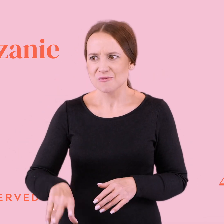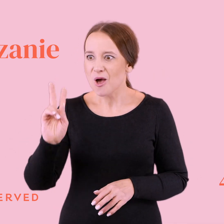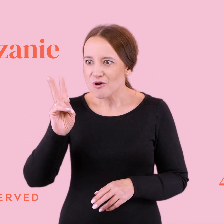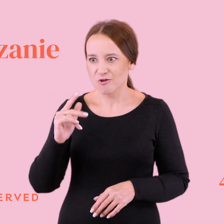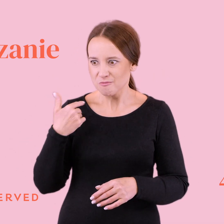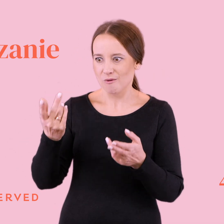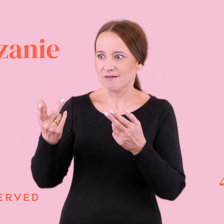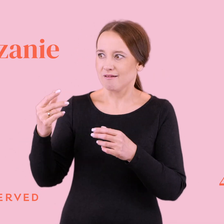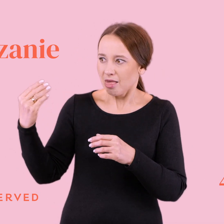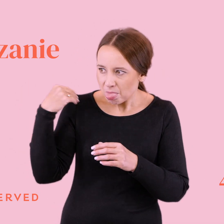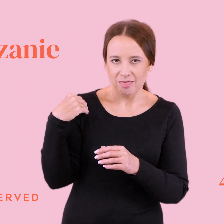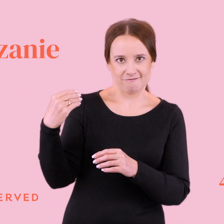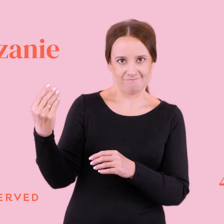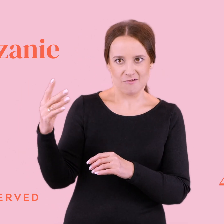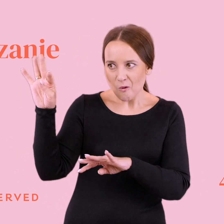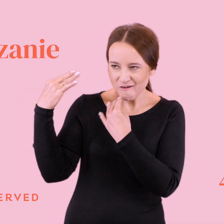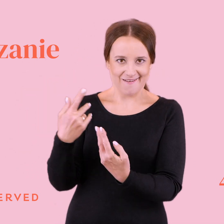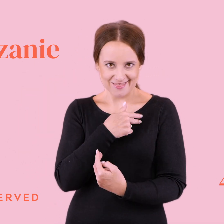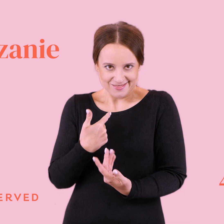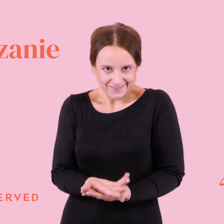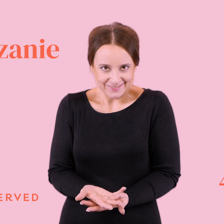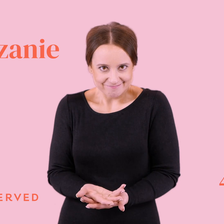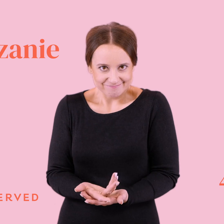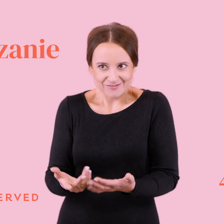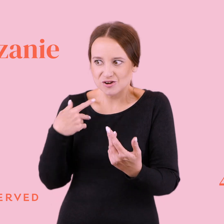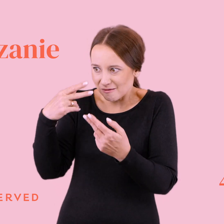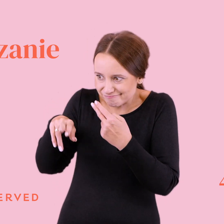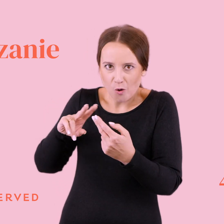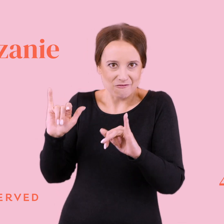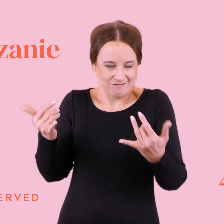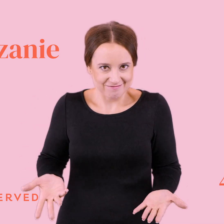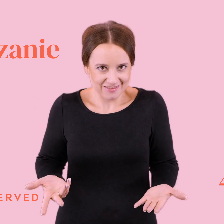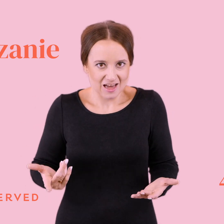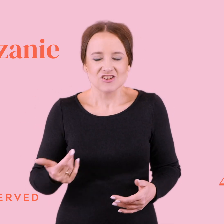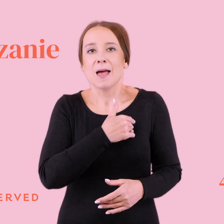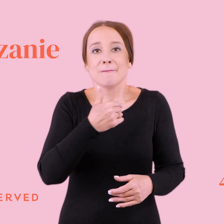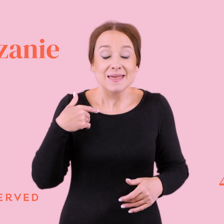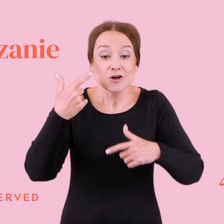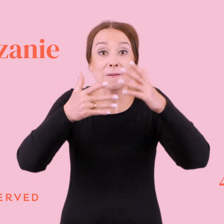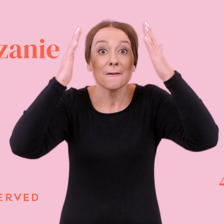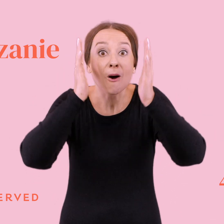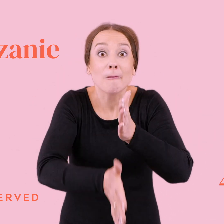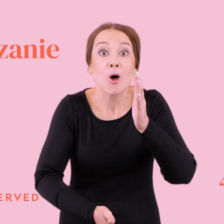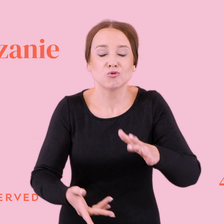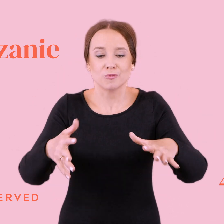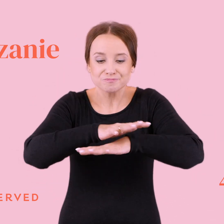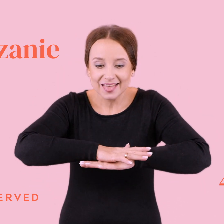odpisał, kurwa. Żeby zwrócił na nas uwagę. No po prostu my robimy kupę na dywąt. Jak pies, który prosi o